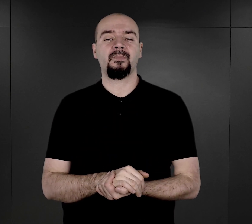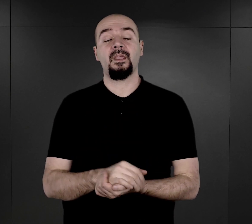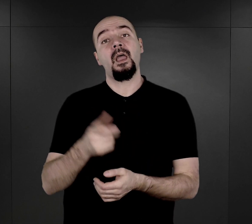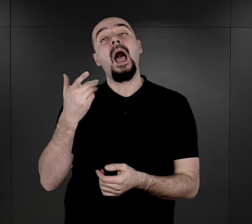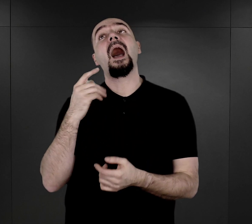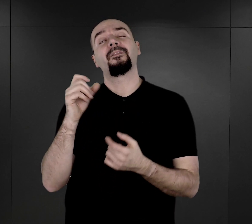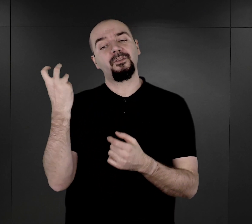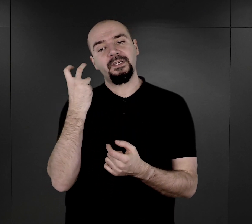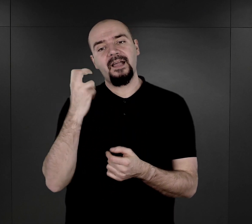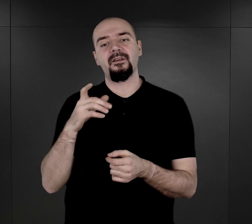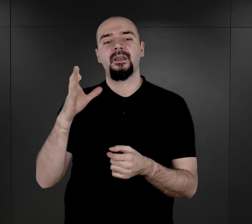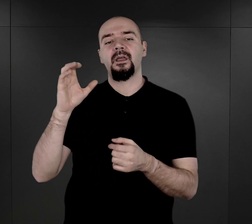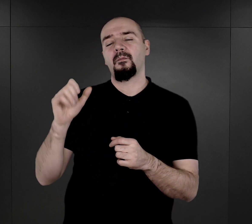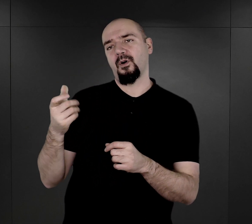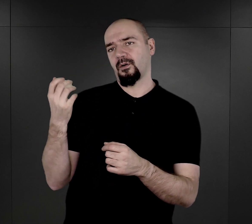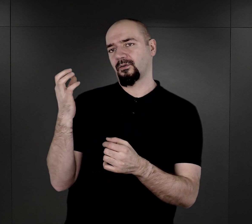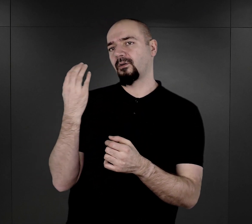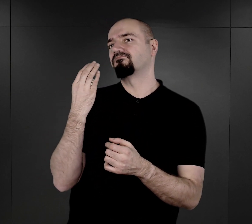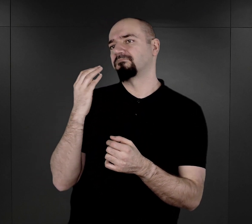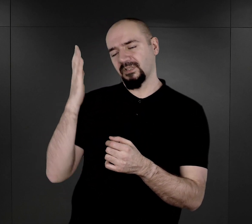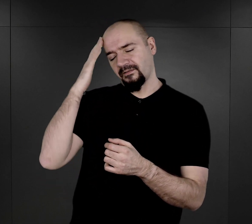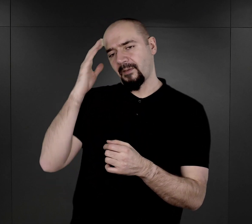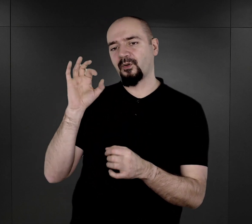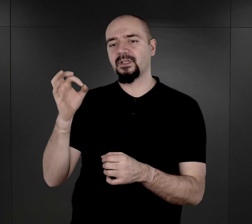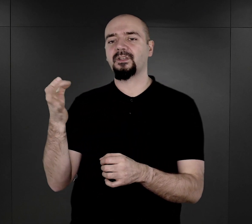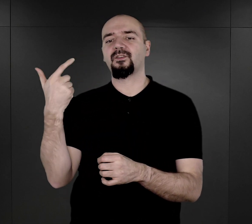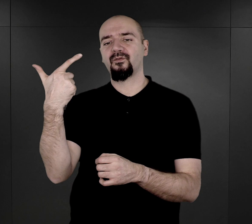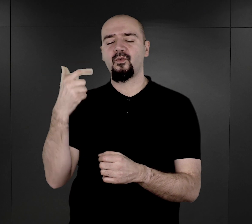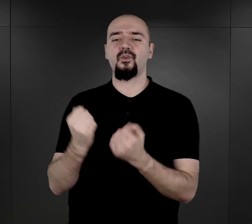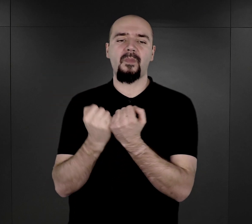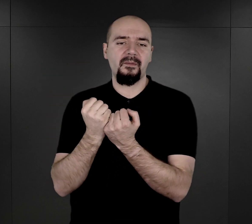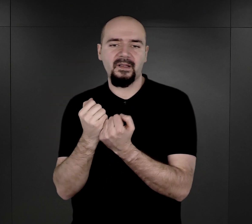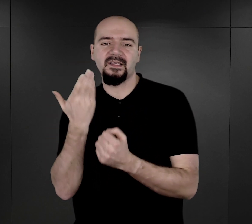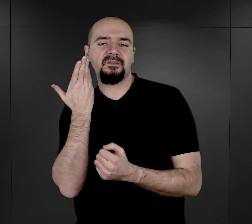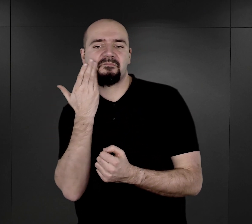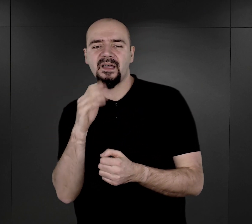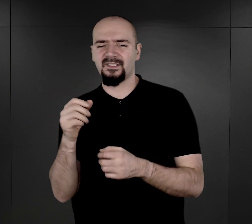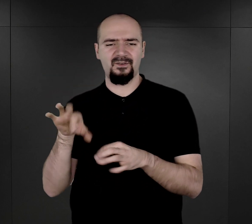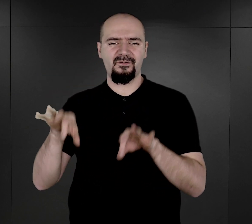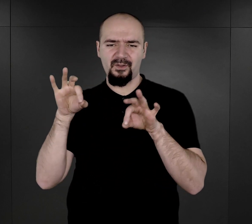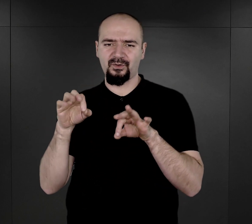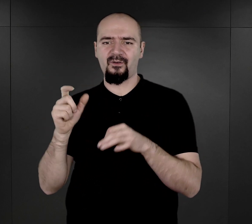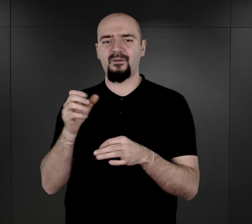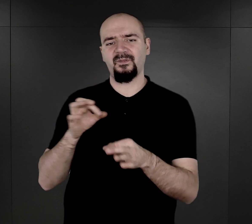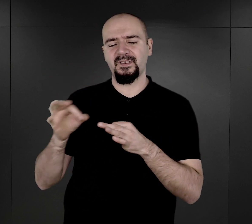dwóch dokumentach jest dosyć wyjątkową sytuacją w historii obozów koncentracyjnych, bo przecież